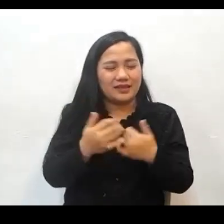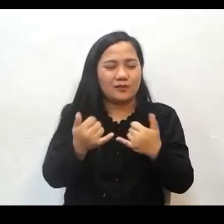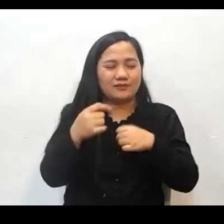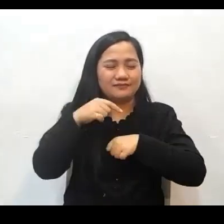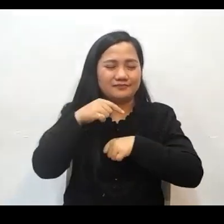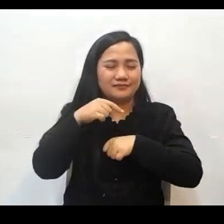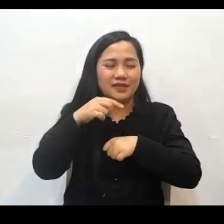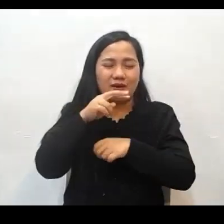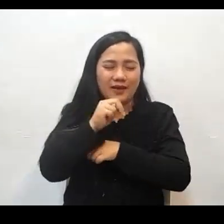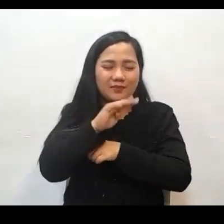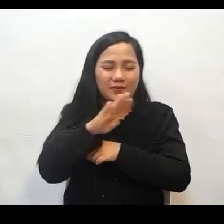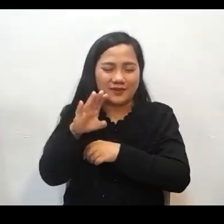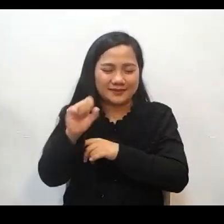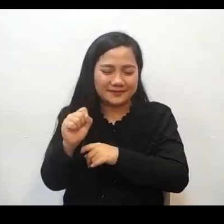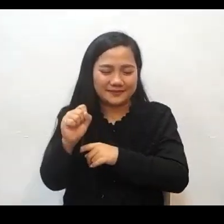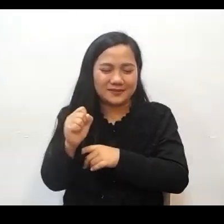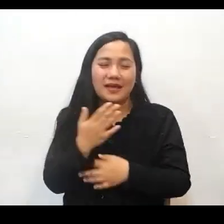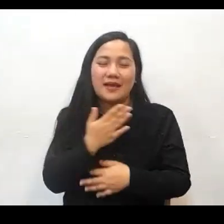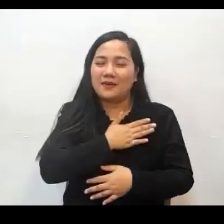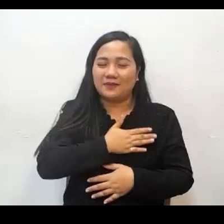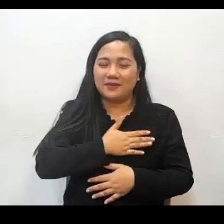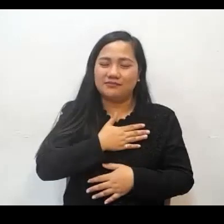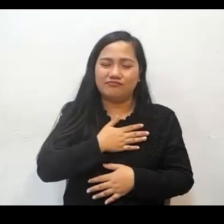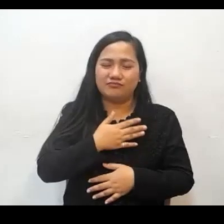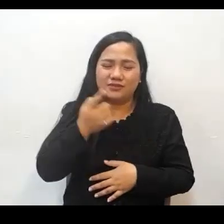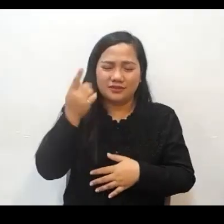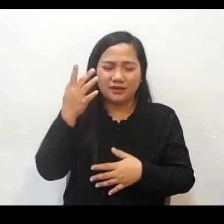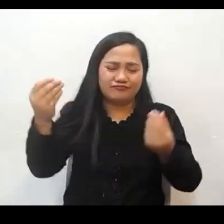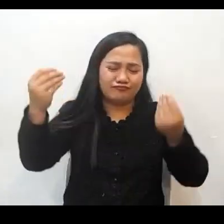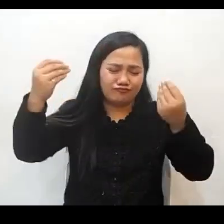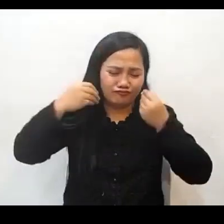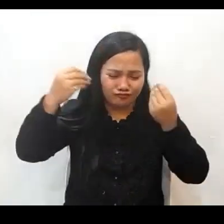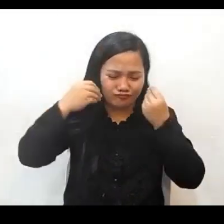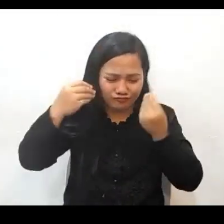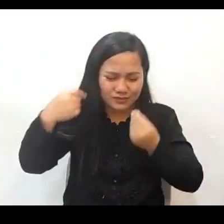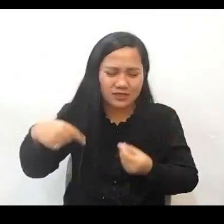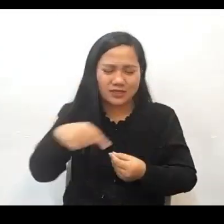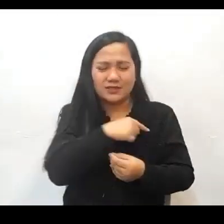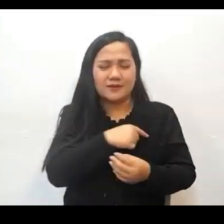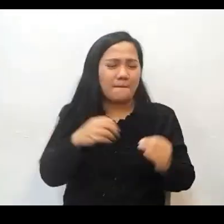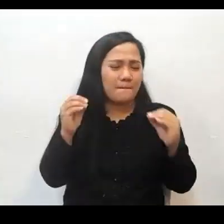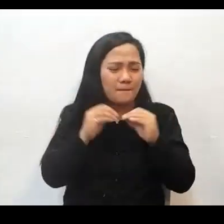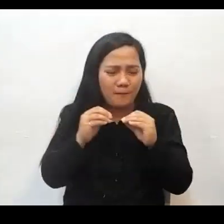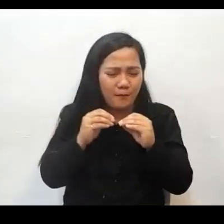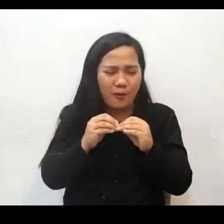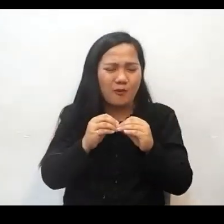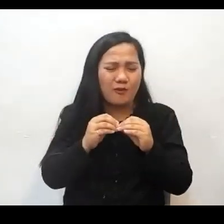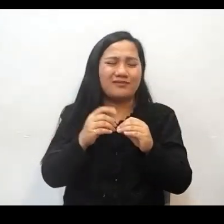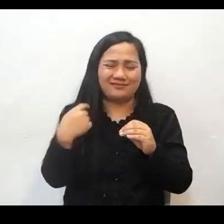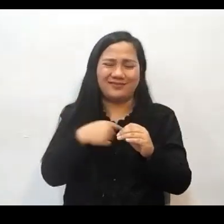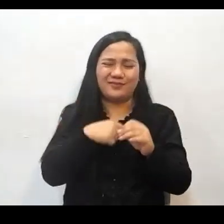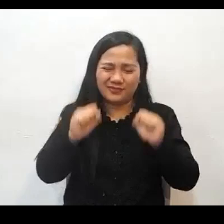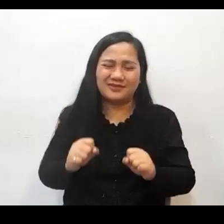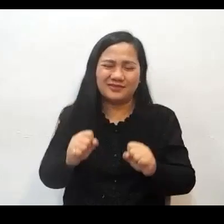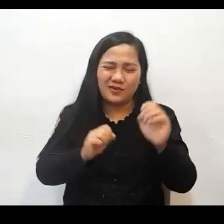ng New Beginner Bible Study. Please teach us more so that we grow up more. Kaya pakiusap, turuan niyo po kami ng higit pa upang